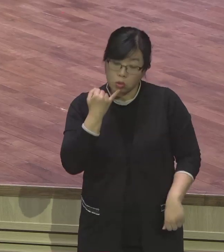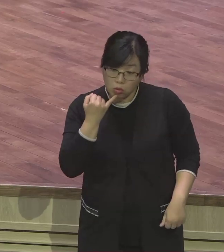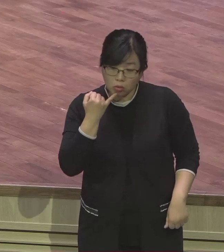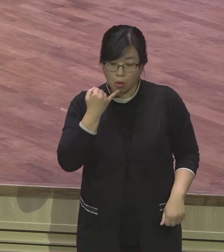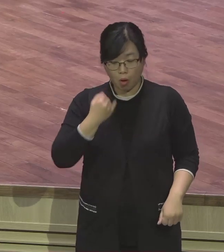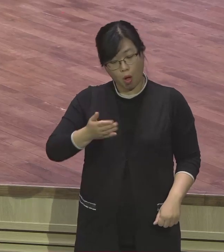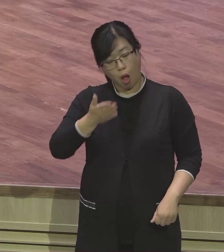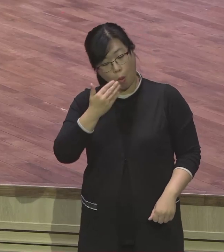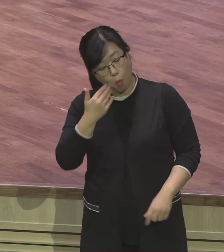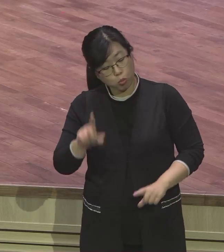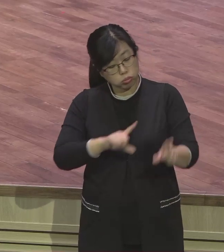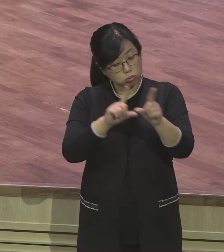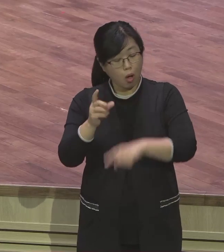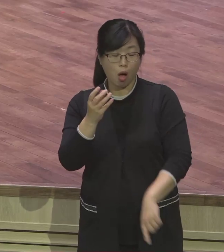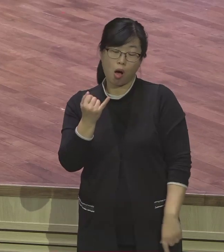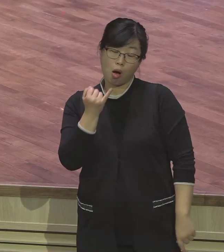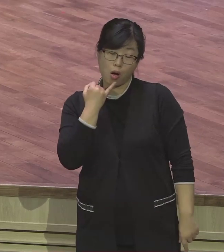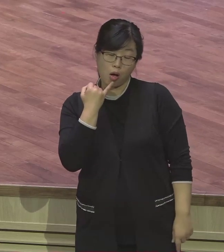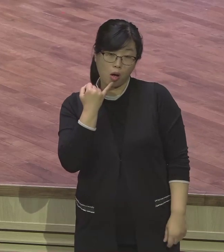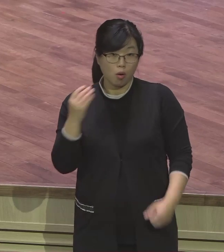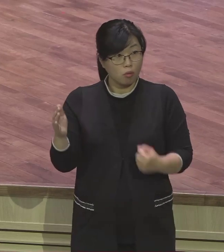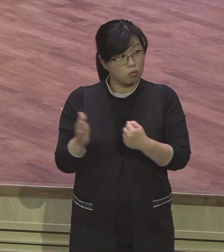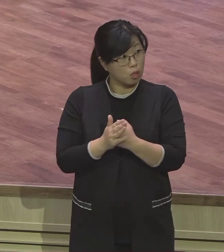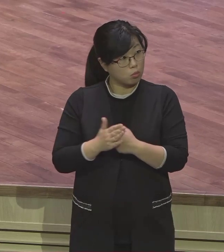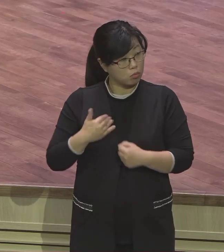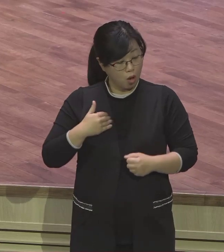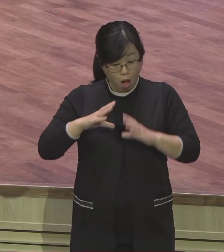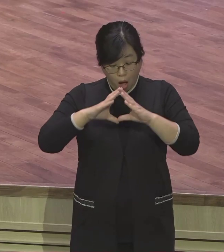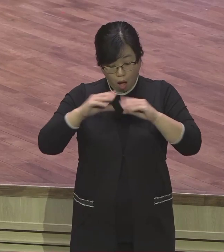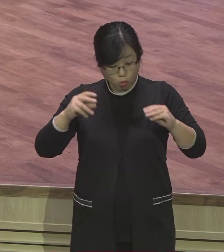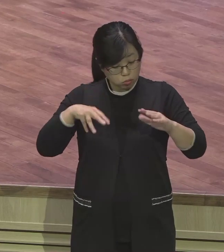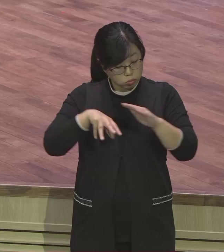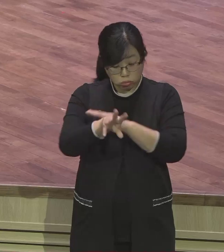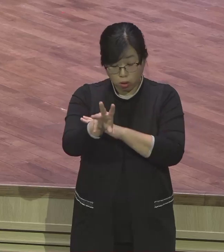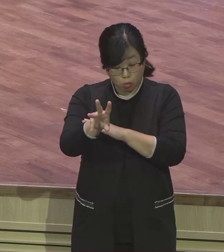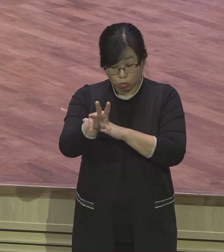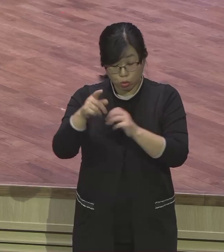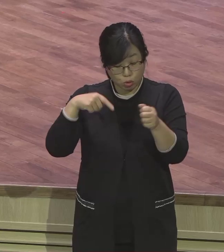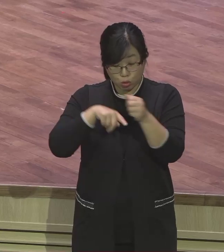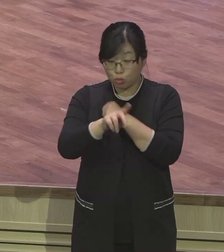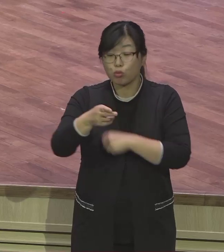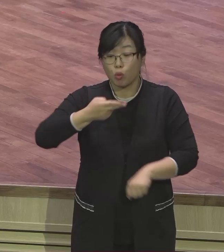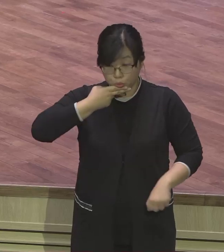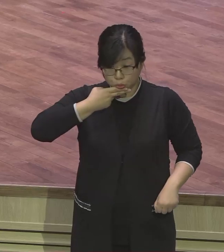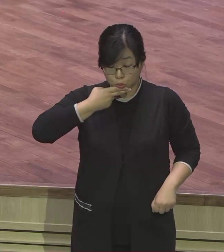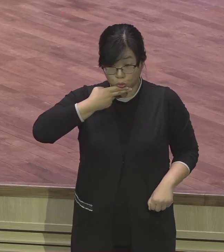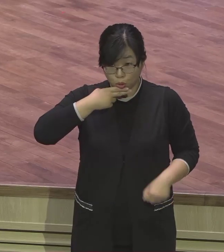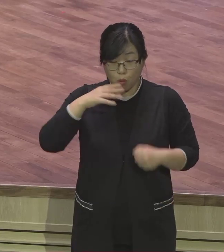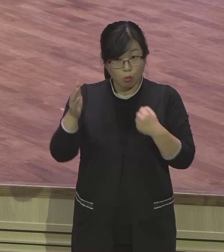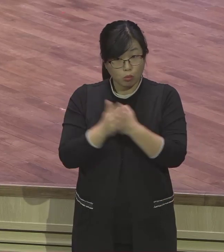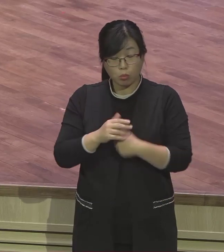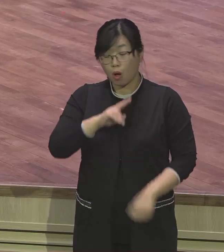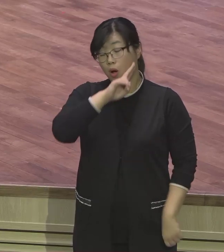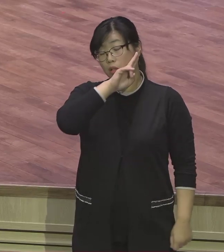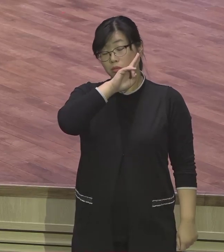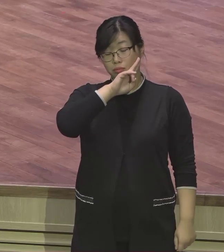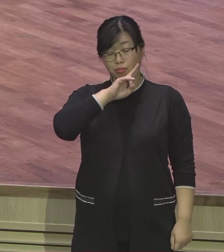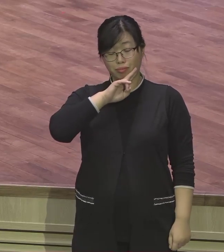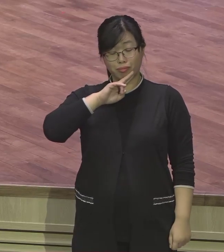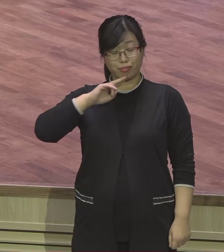나오게 해서 자질해서 날 이유가 없잖아요 너무 잘 사는데 현실에 안주하려는 노예의 건성이